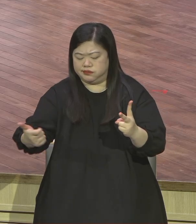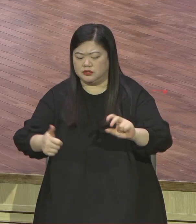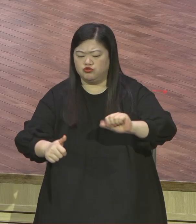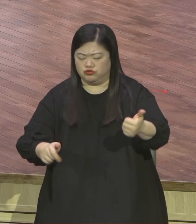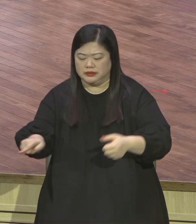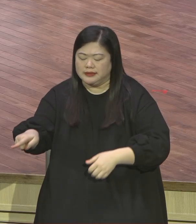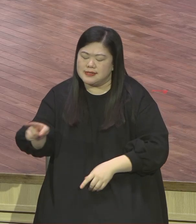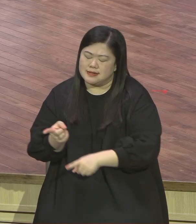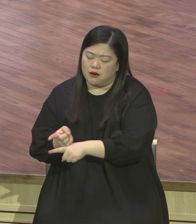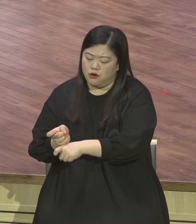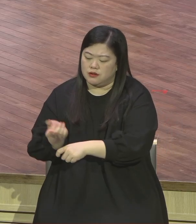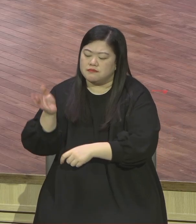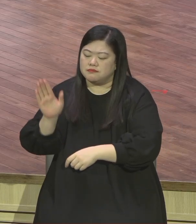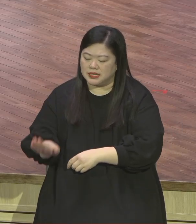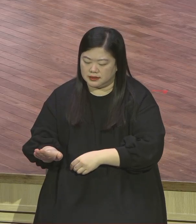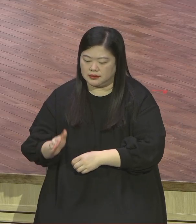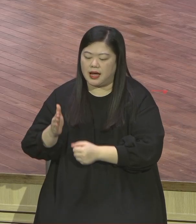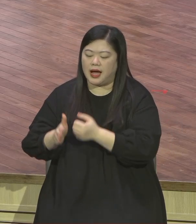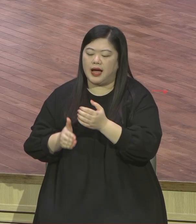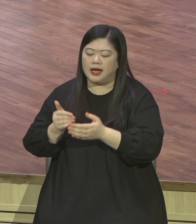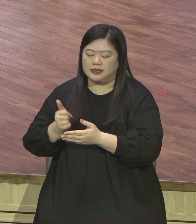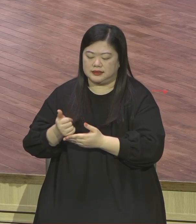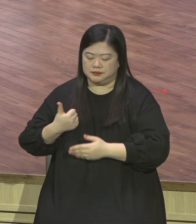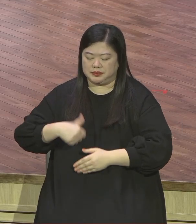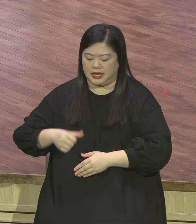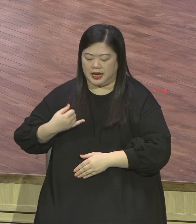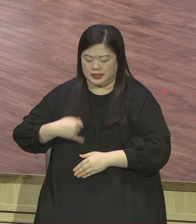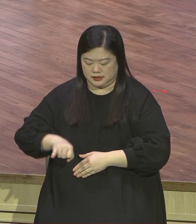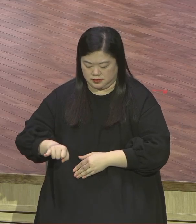원수가 없는 거예요 원수를 아들로 사랑